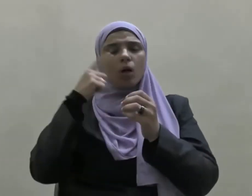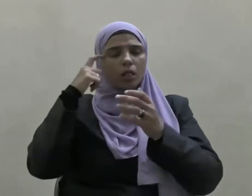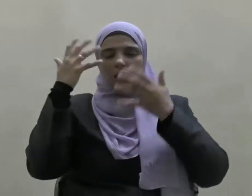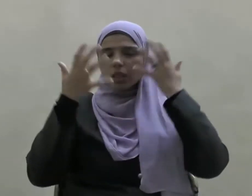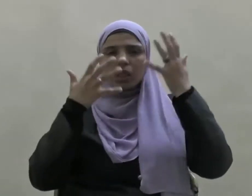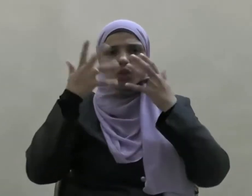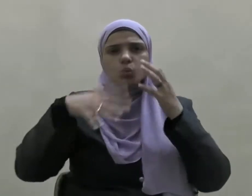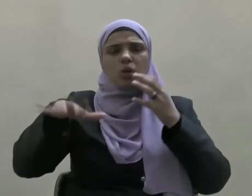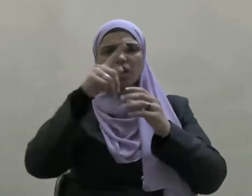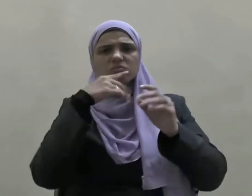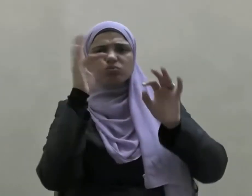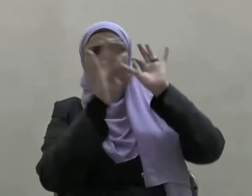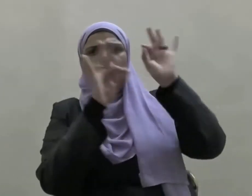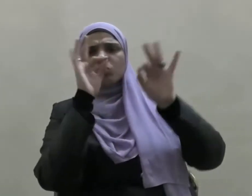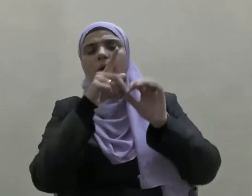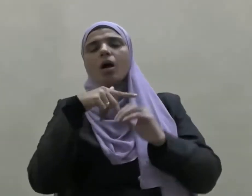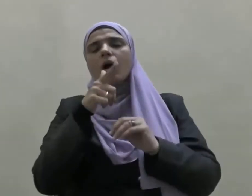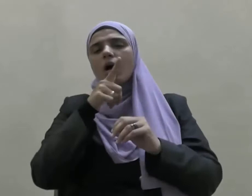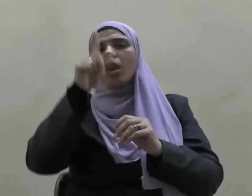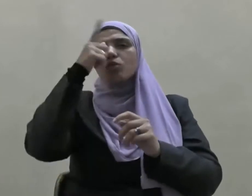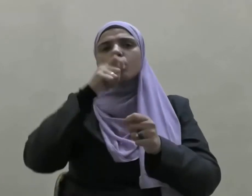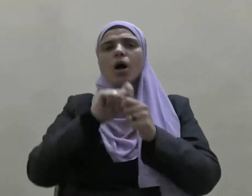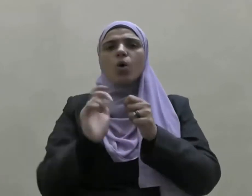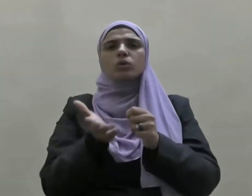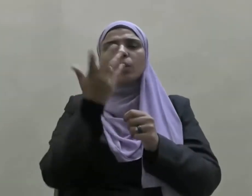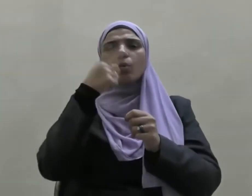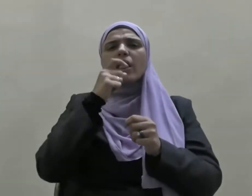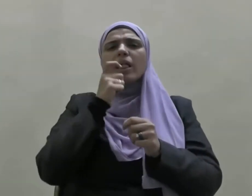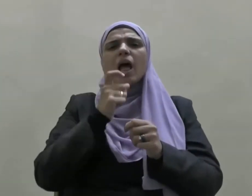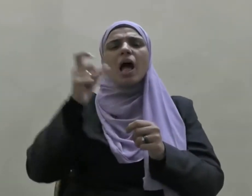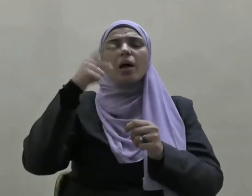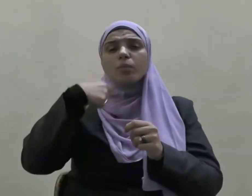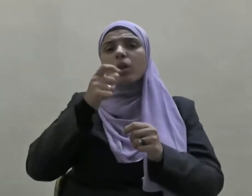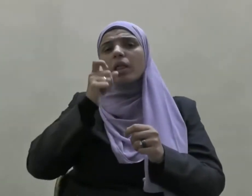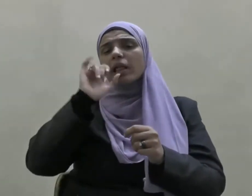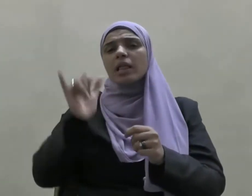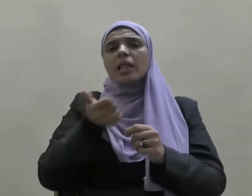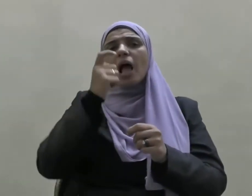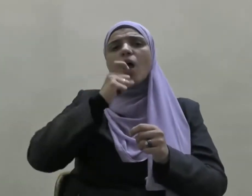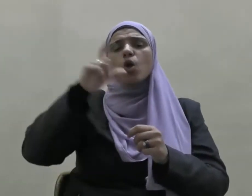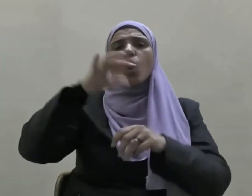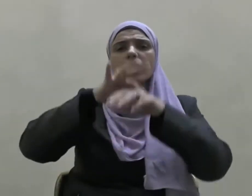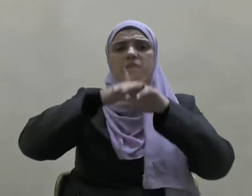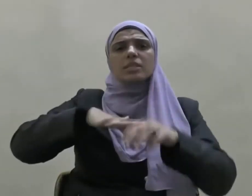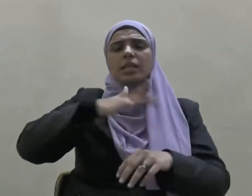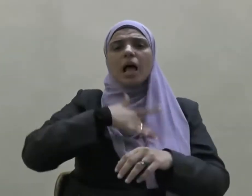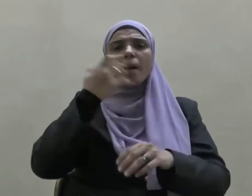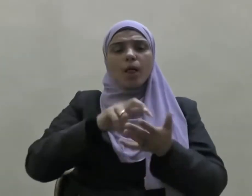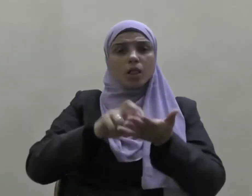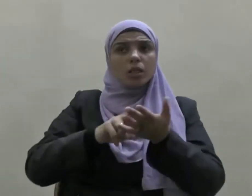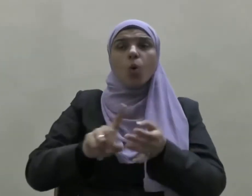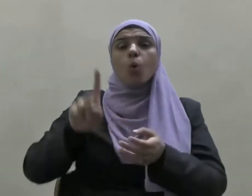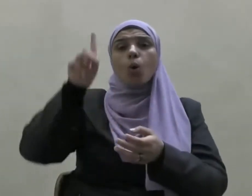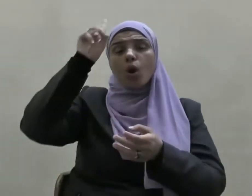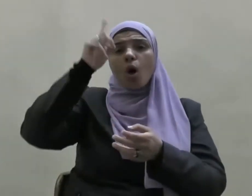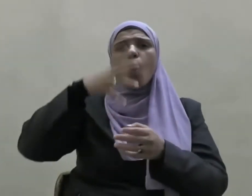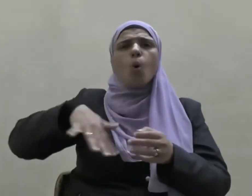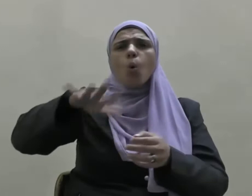وتشويه الأعراض قال تعالى يا أيها الذين آمنوا اتقوا الله